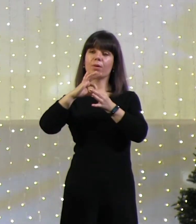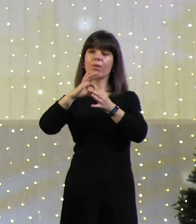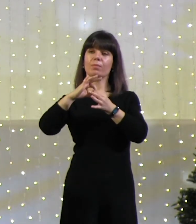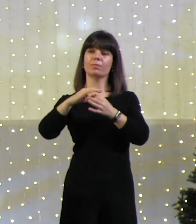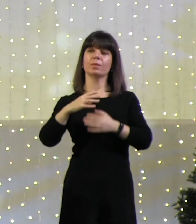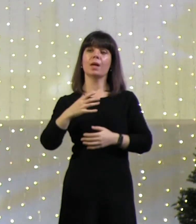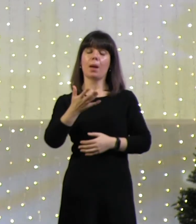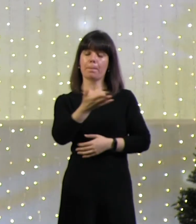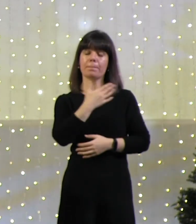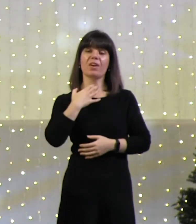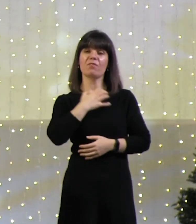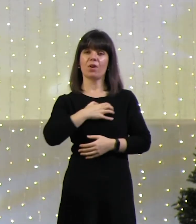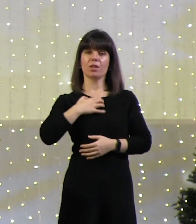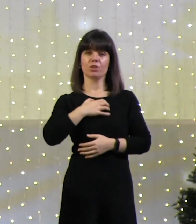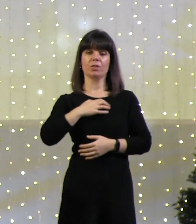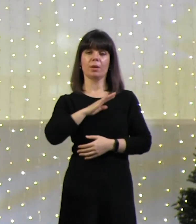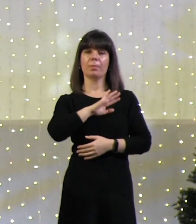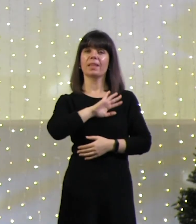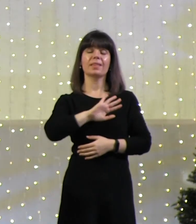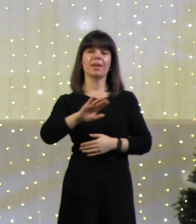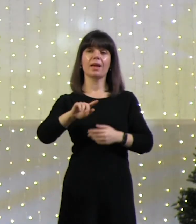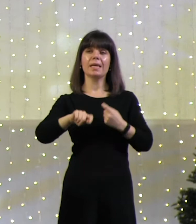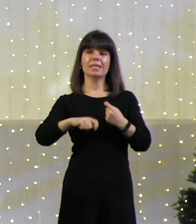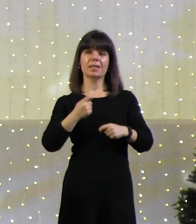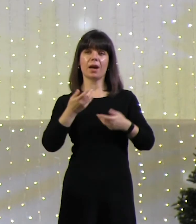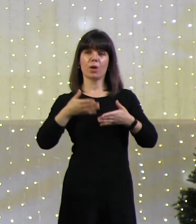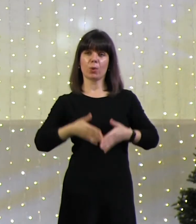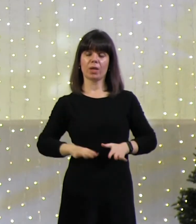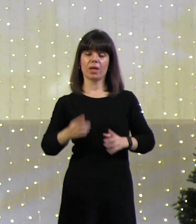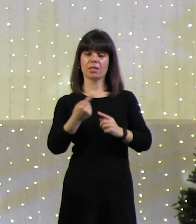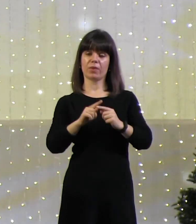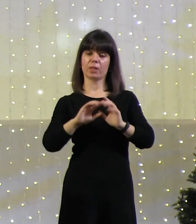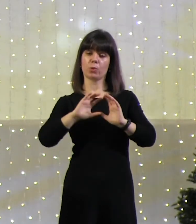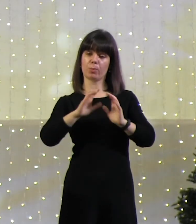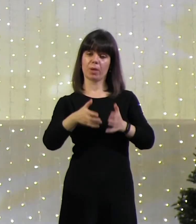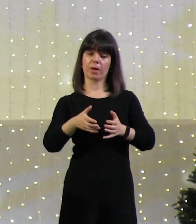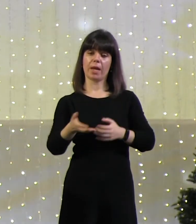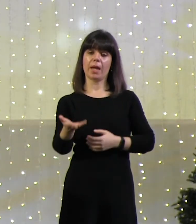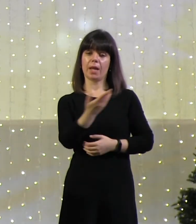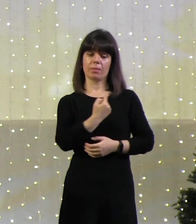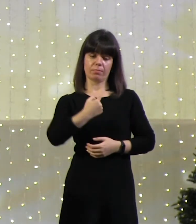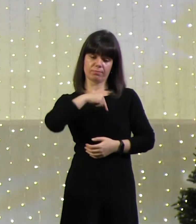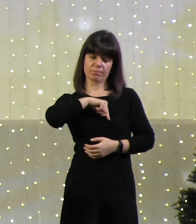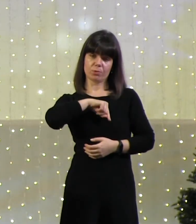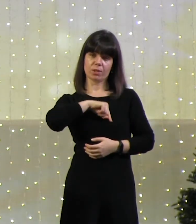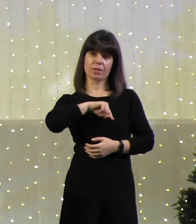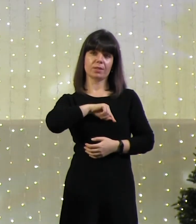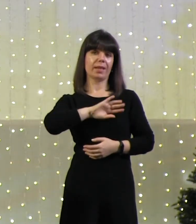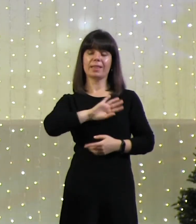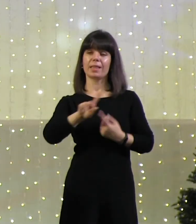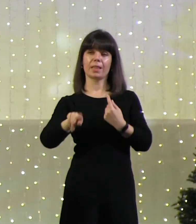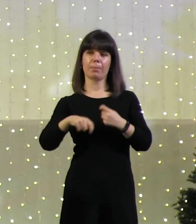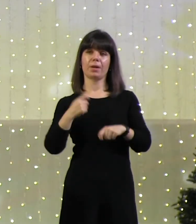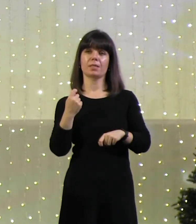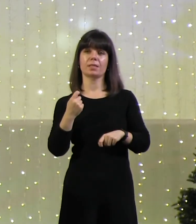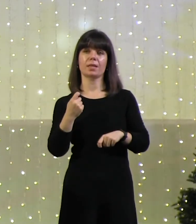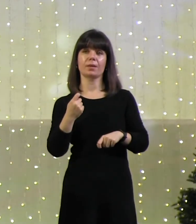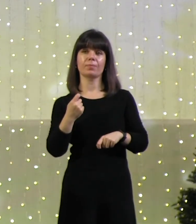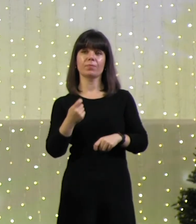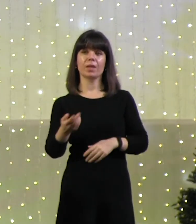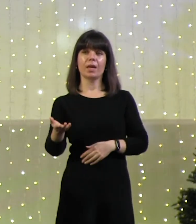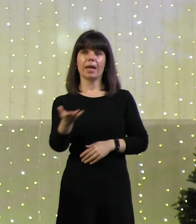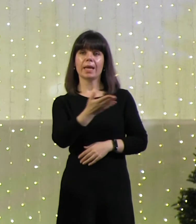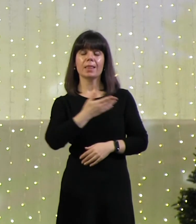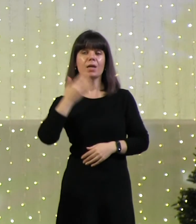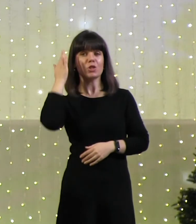мы не зря родились в этот мир. И наш внутренний мир, он не зря существует. И